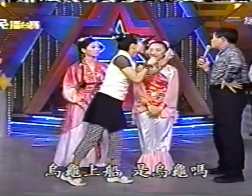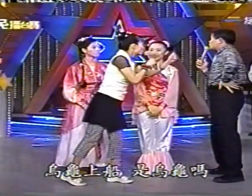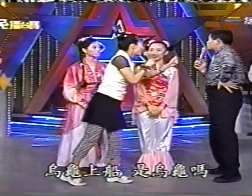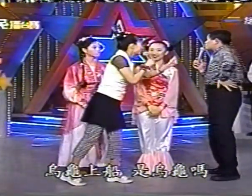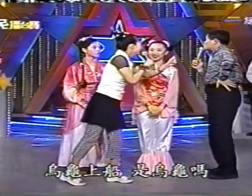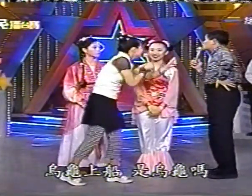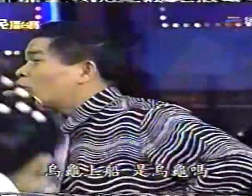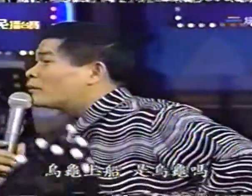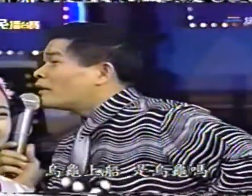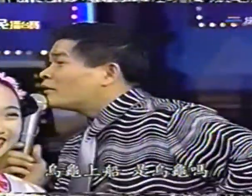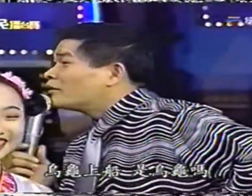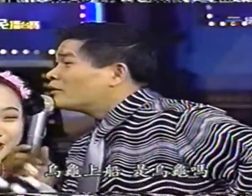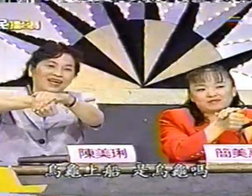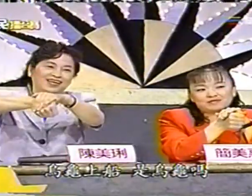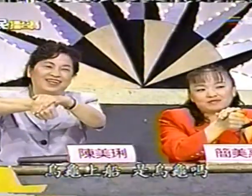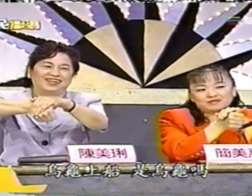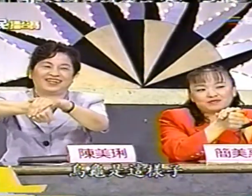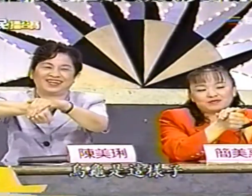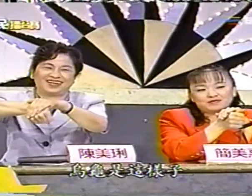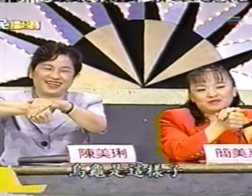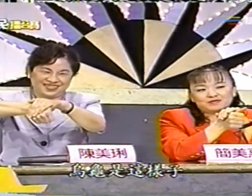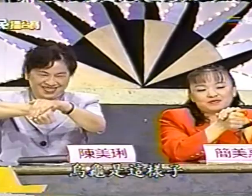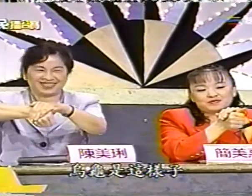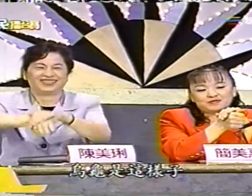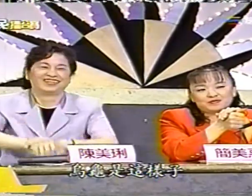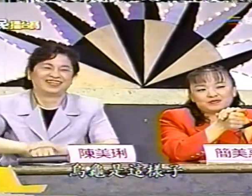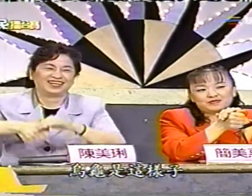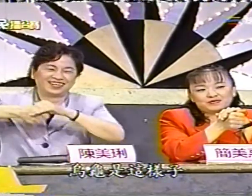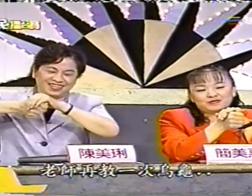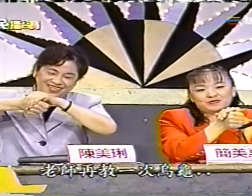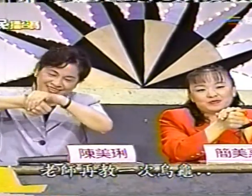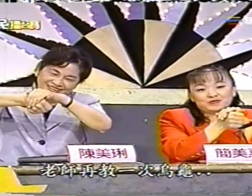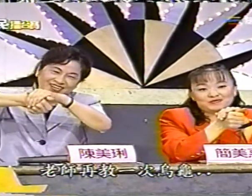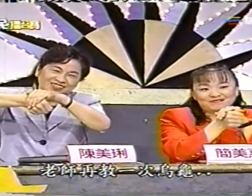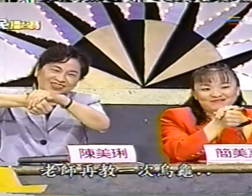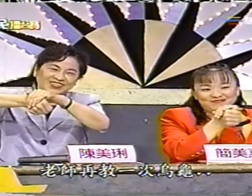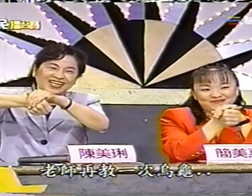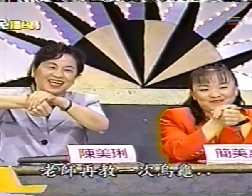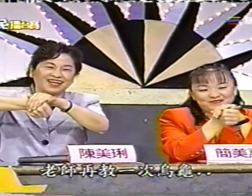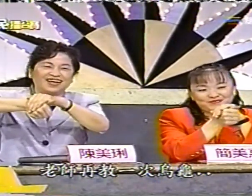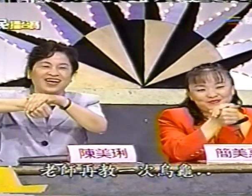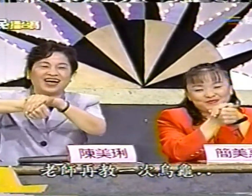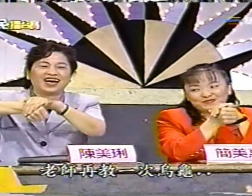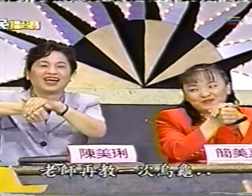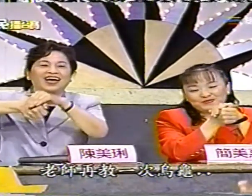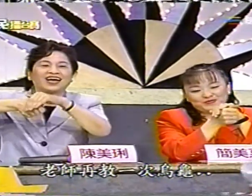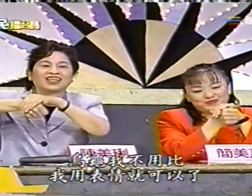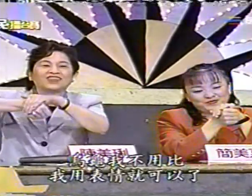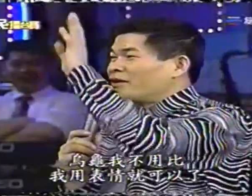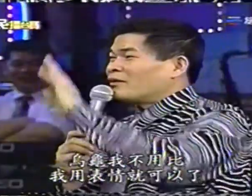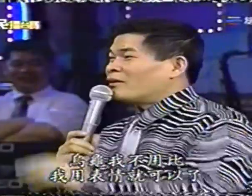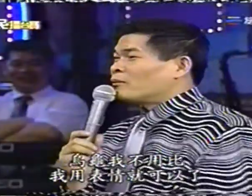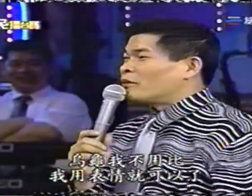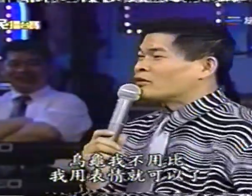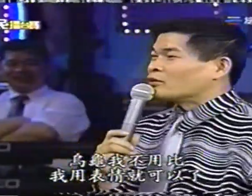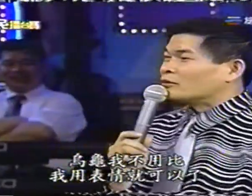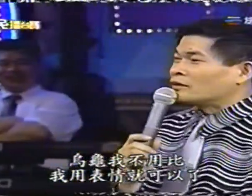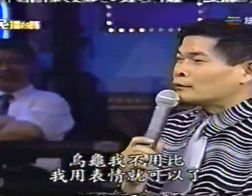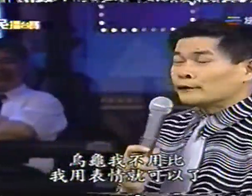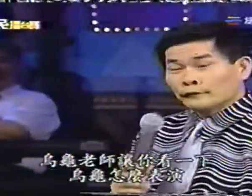船是烏龜嗎烏龜是這樣子喔老師在教烏龜烏龜烏我不用比啦我用表情就有了烏龜